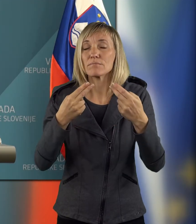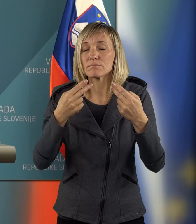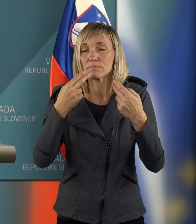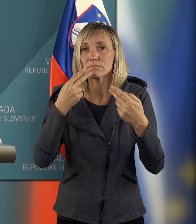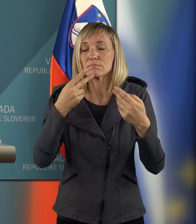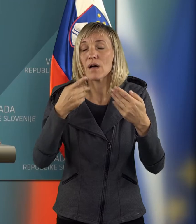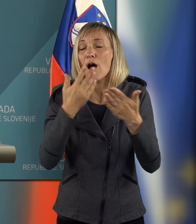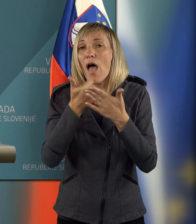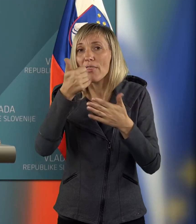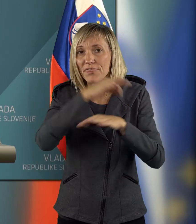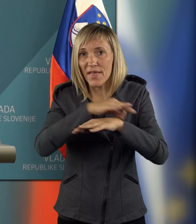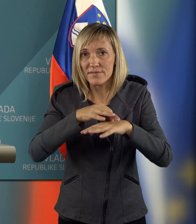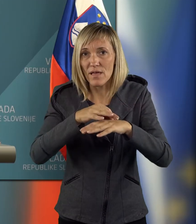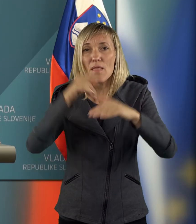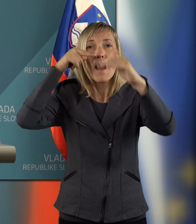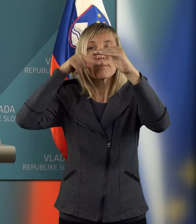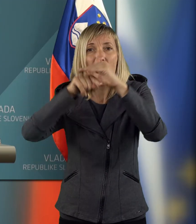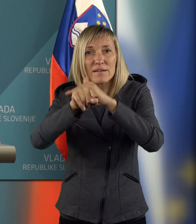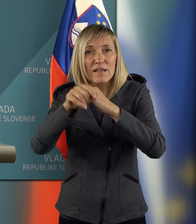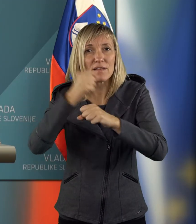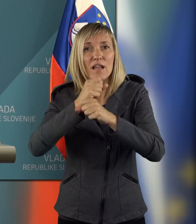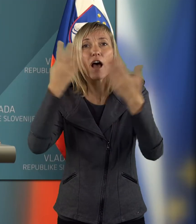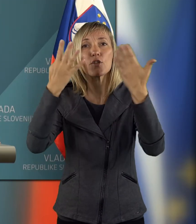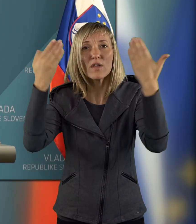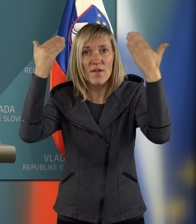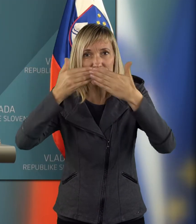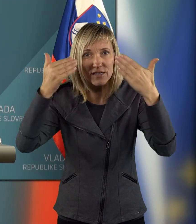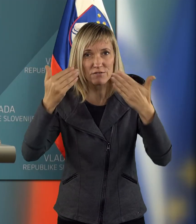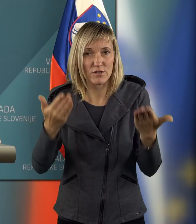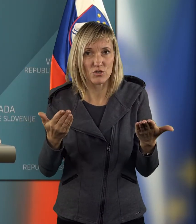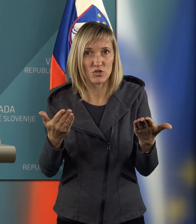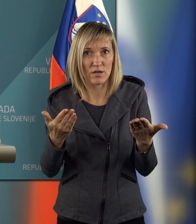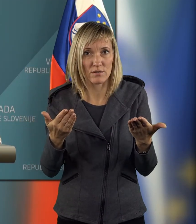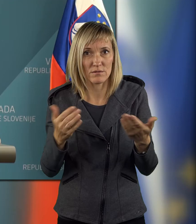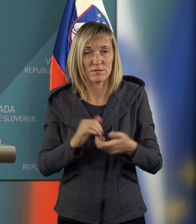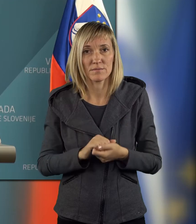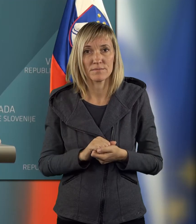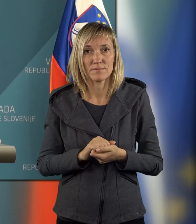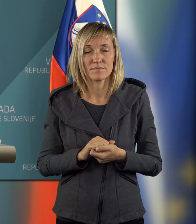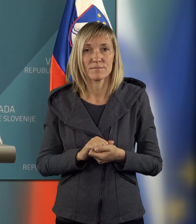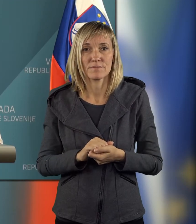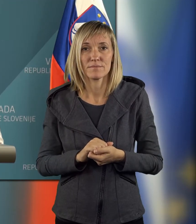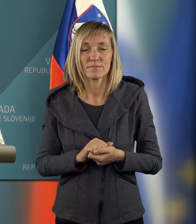magnetna resonanca dela do devetih zvečer in iščejo v bistvu pacijente po Sloveniji.